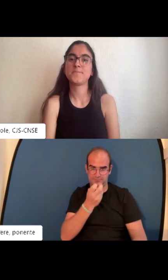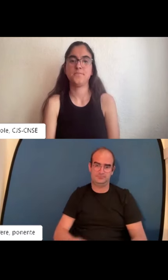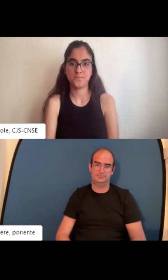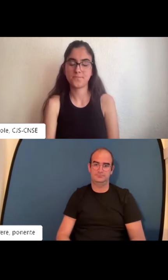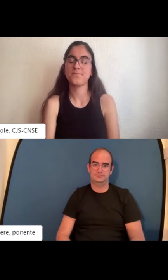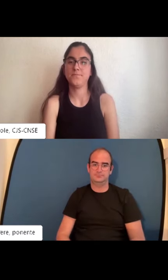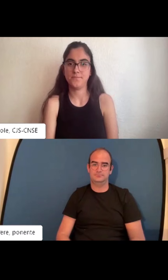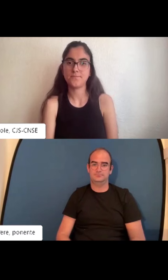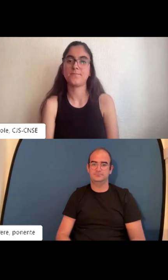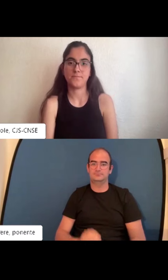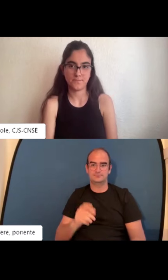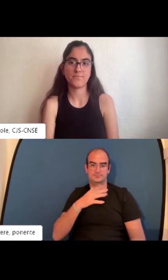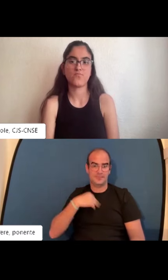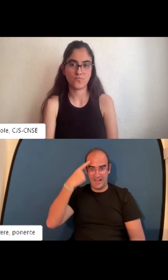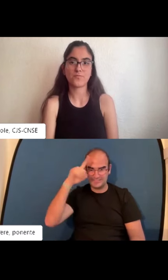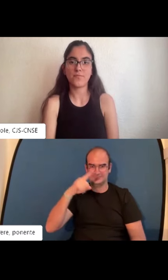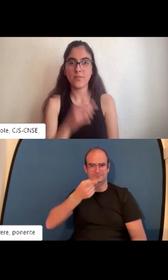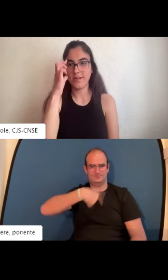en el ámbito de los recursos humanos.